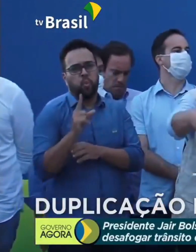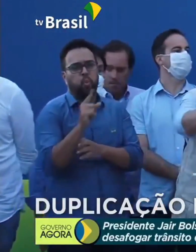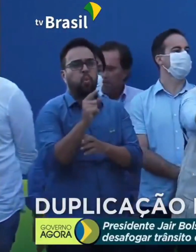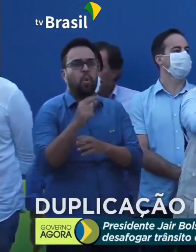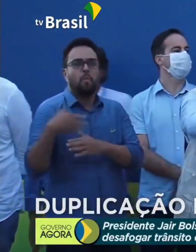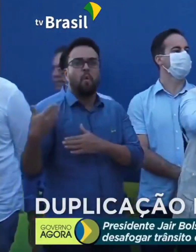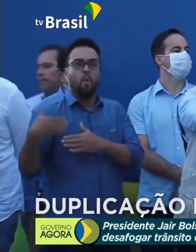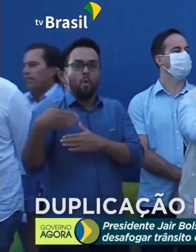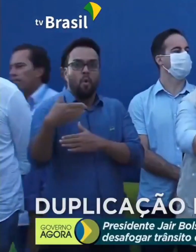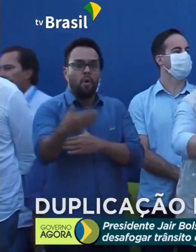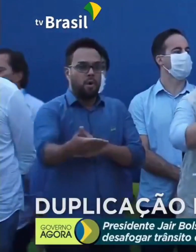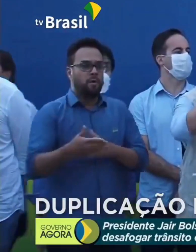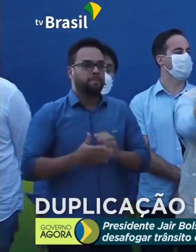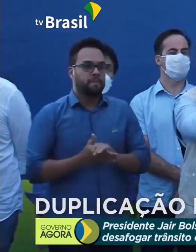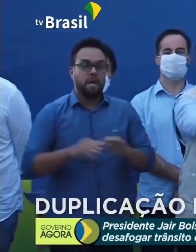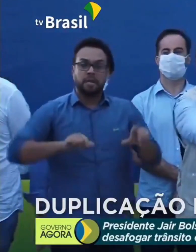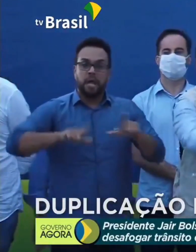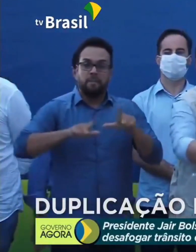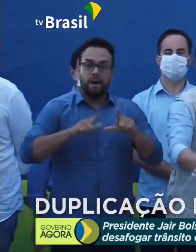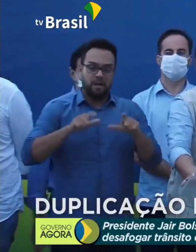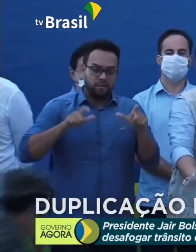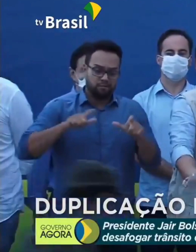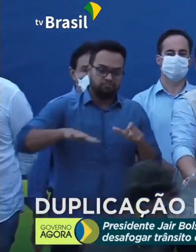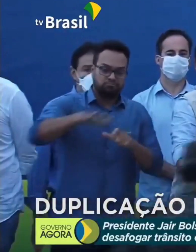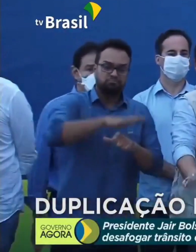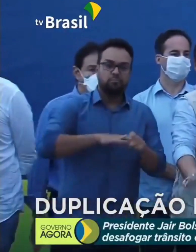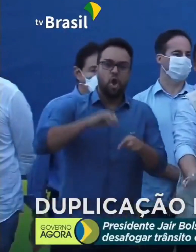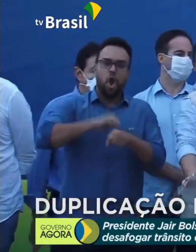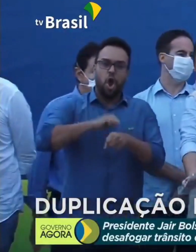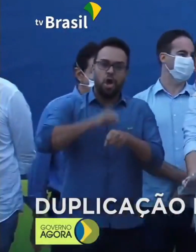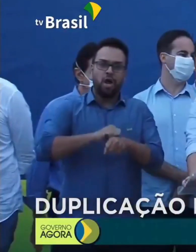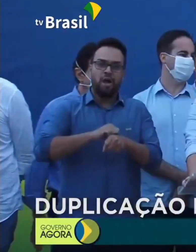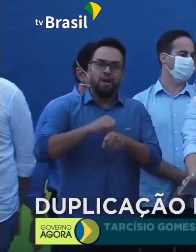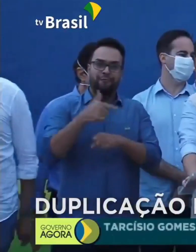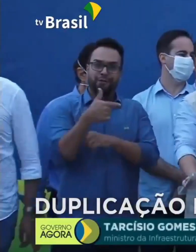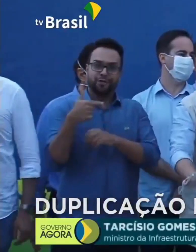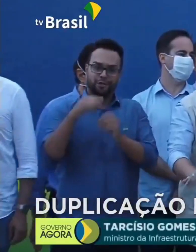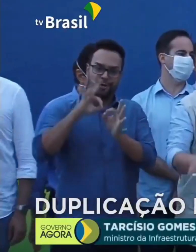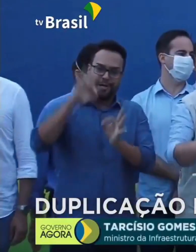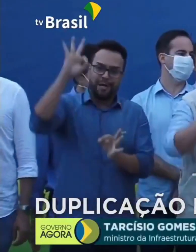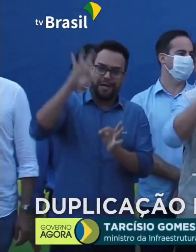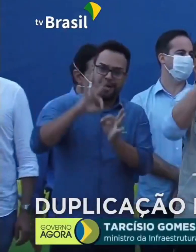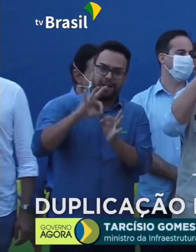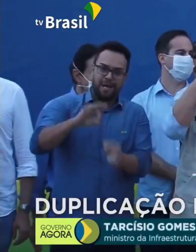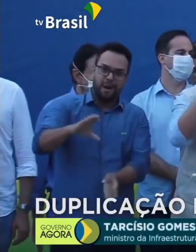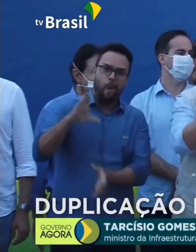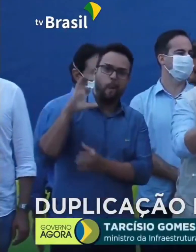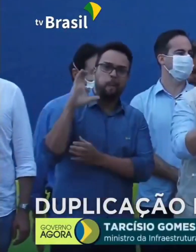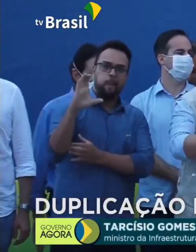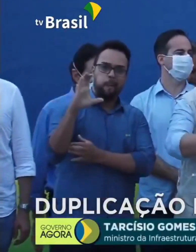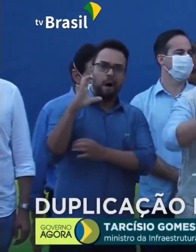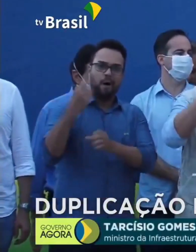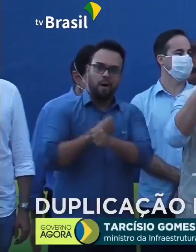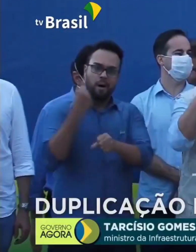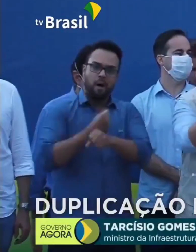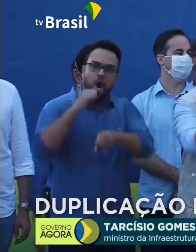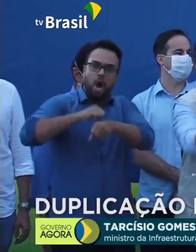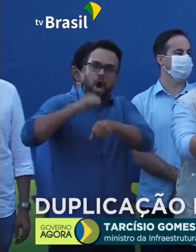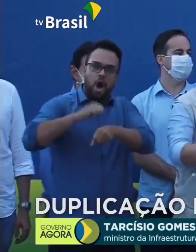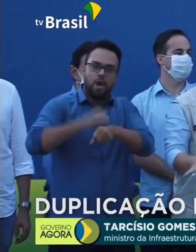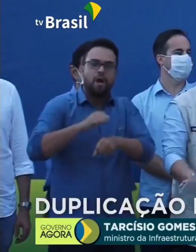Nós estamos trabalhando aqui com concreto com 22 centímetros de espessura e é uma obra que vai possibilitar